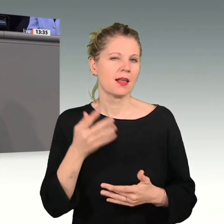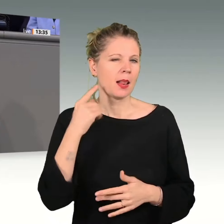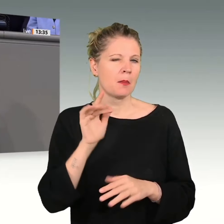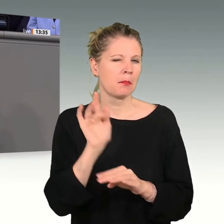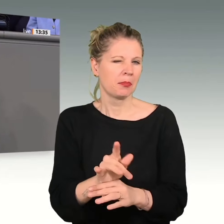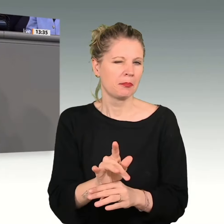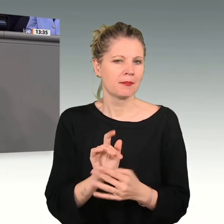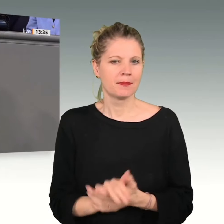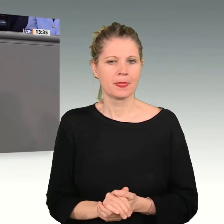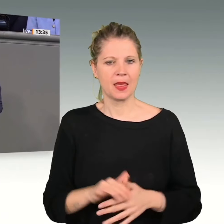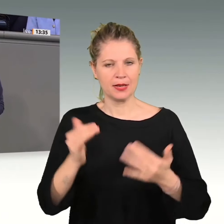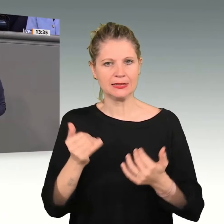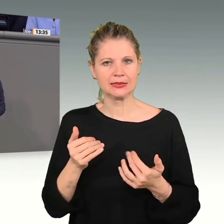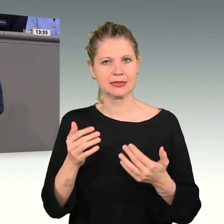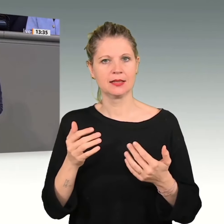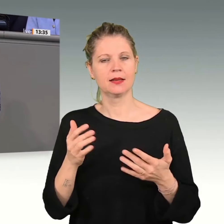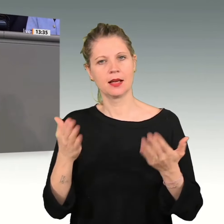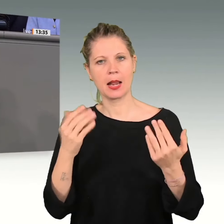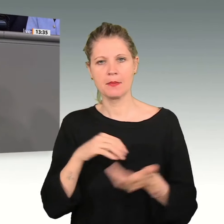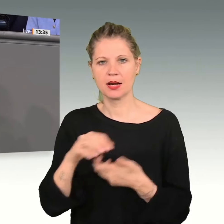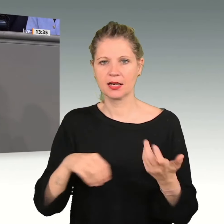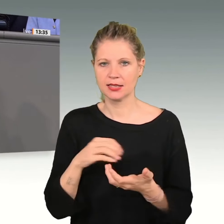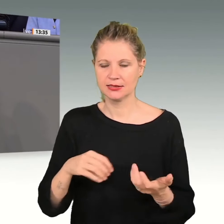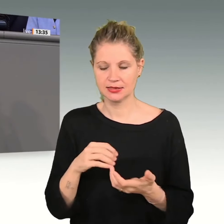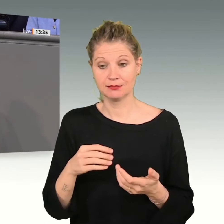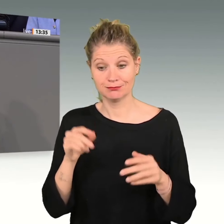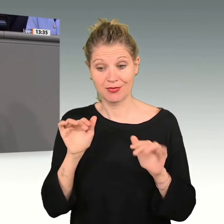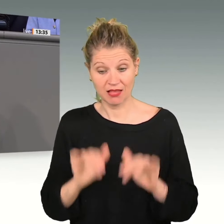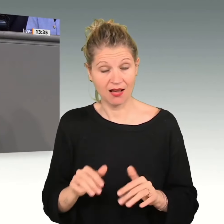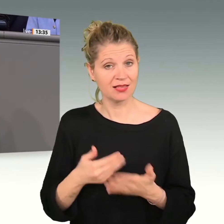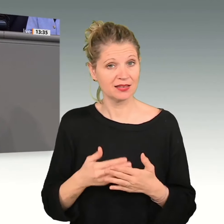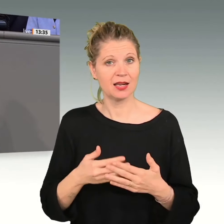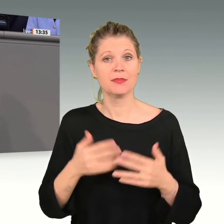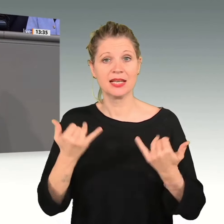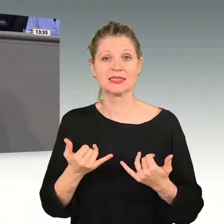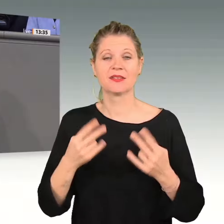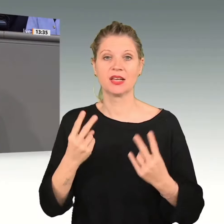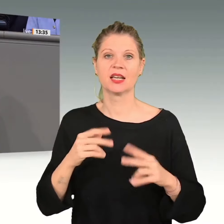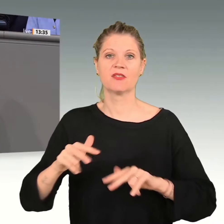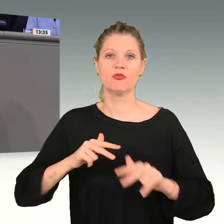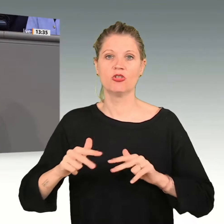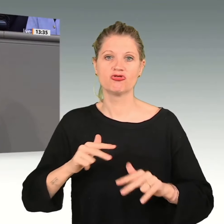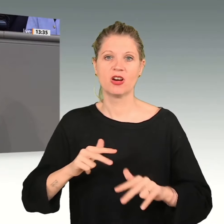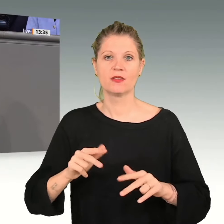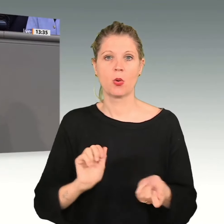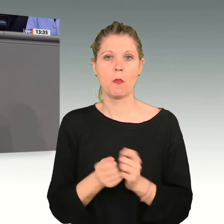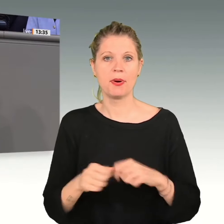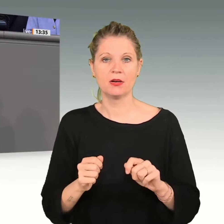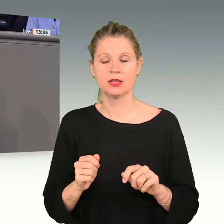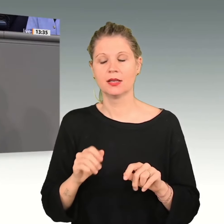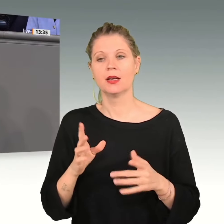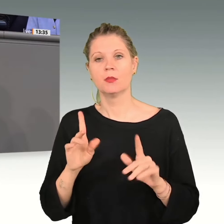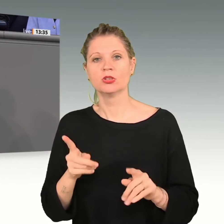Aber aufgrund der Klimakrise ist es wichtig, dass wir unsere Wirtschaft umbauen, sodass sie eben nicht mehr abhängig ist von dem Verbrennen von